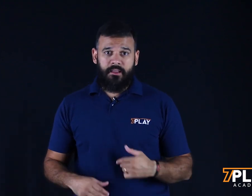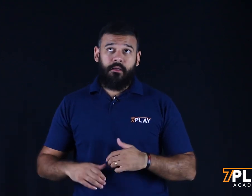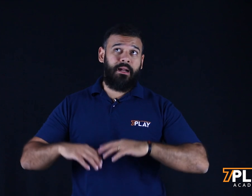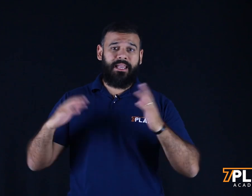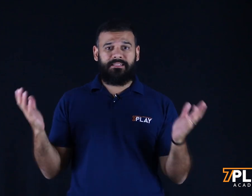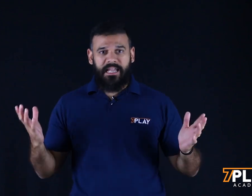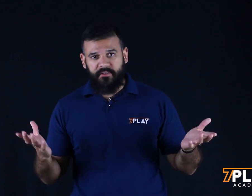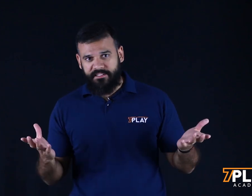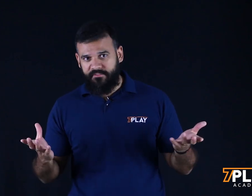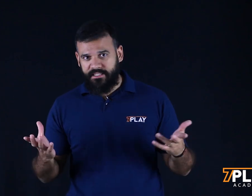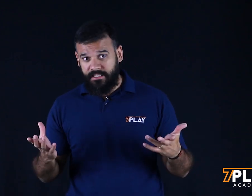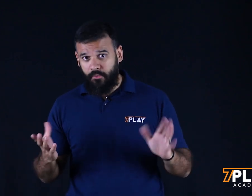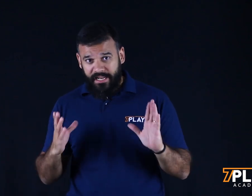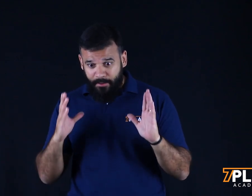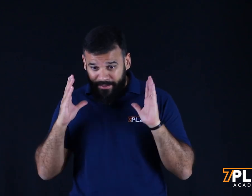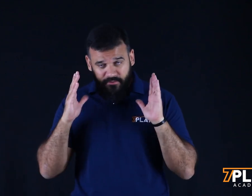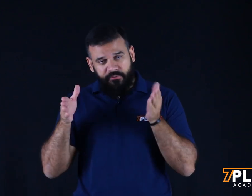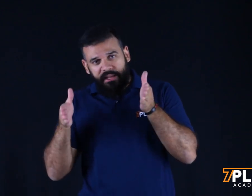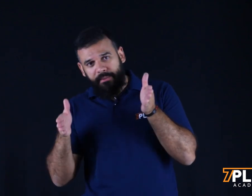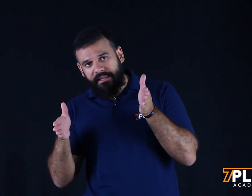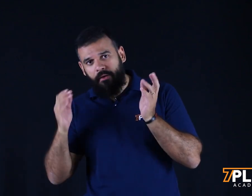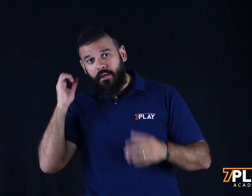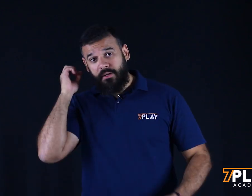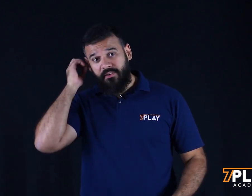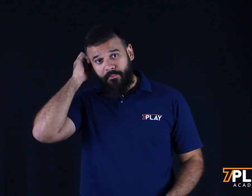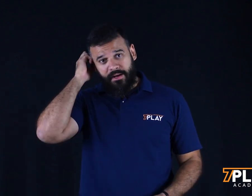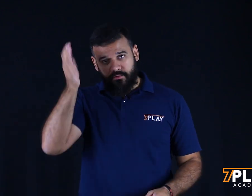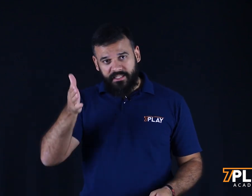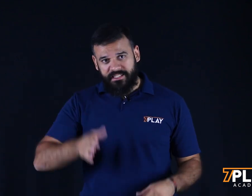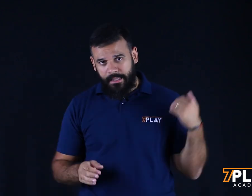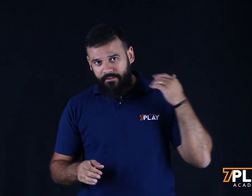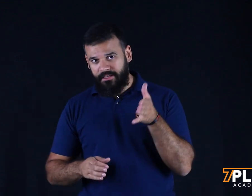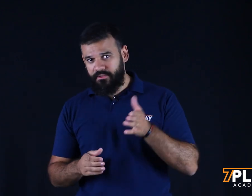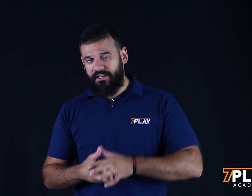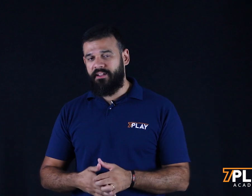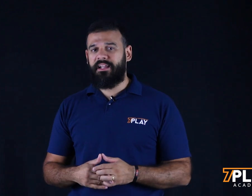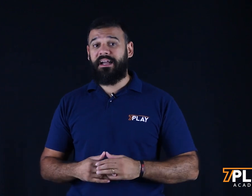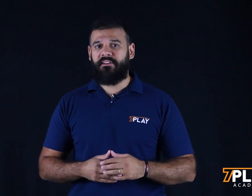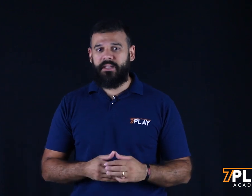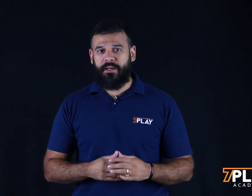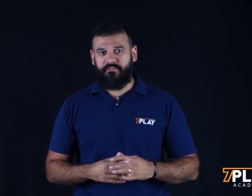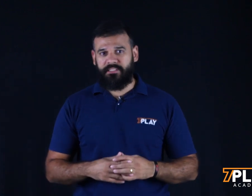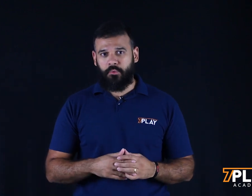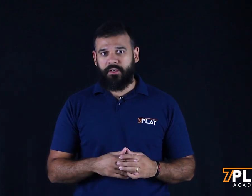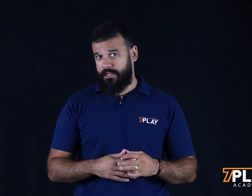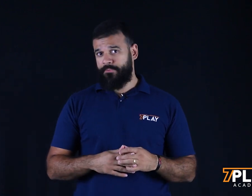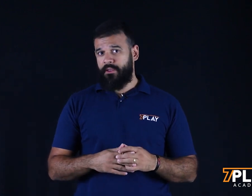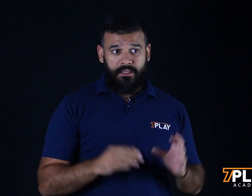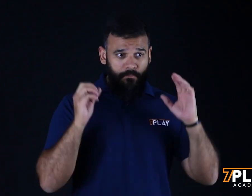para rezar e ver se vende. Não. Ele é peça fundamental para a tua campanha conseguir escalar e você conseguir vender cada vez mais no Facebook. Então,